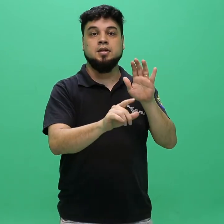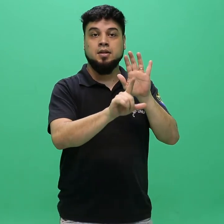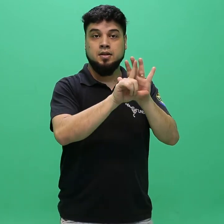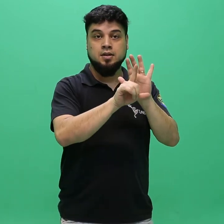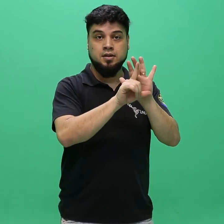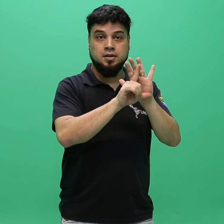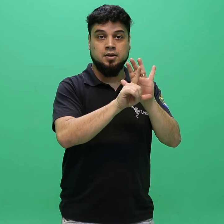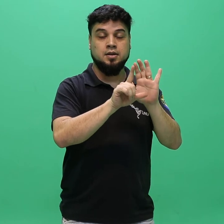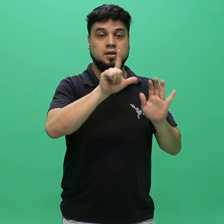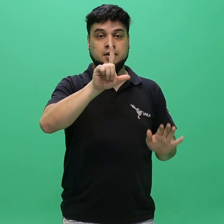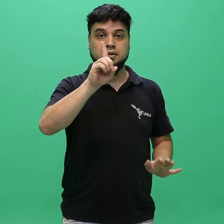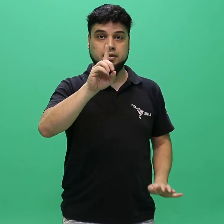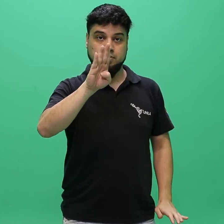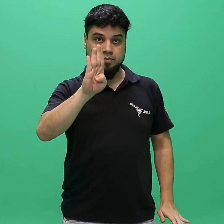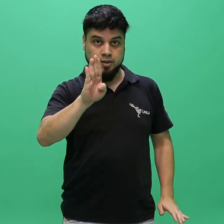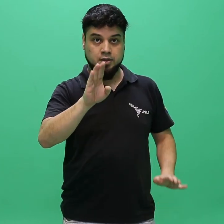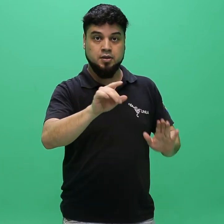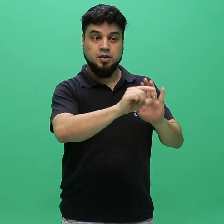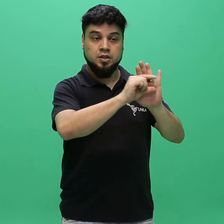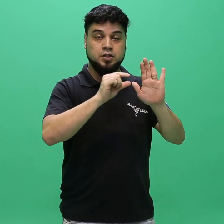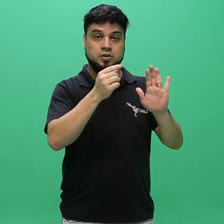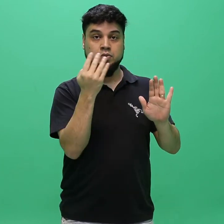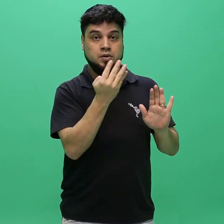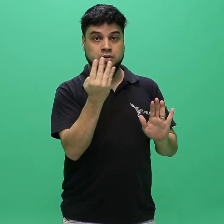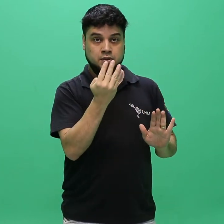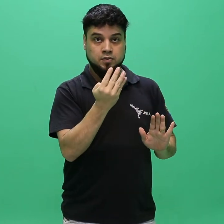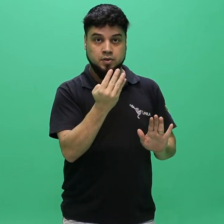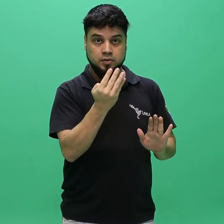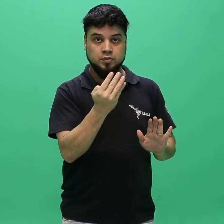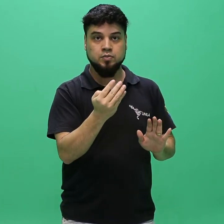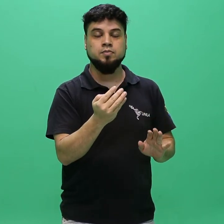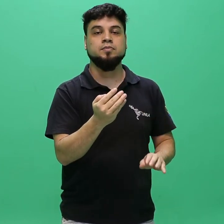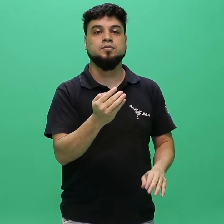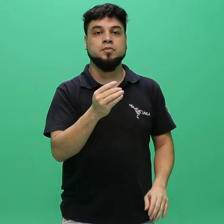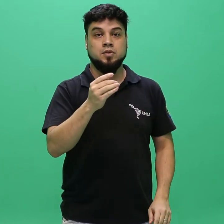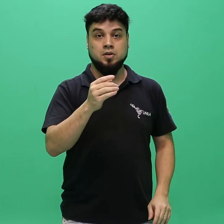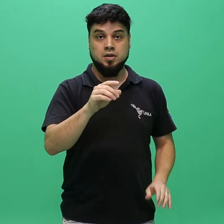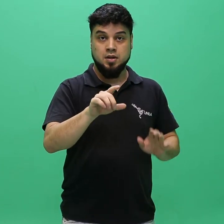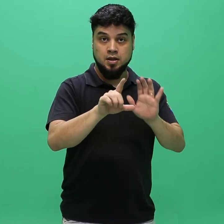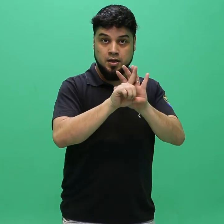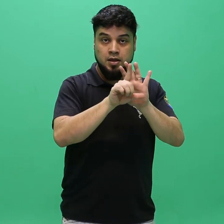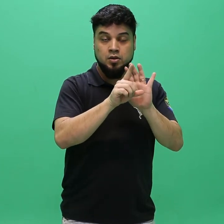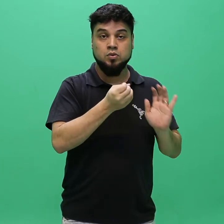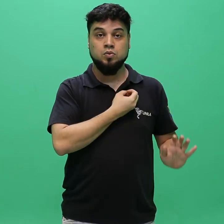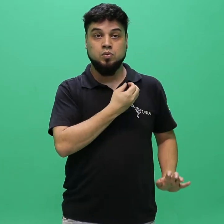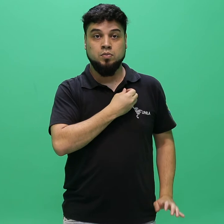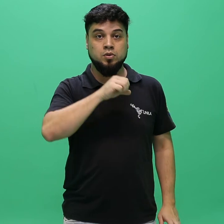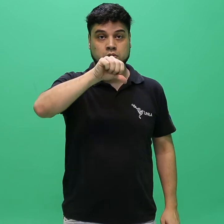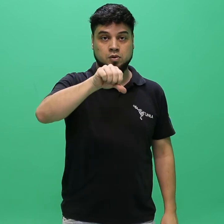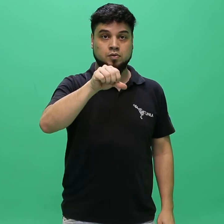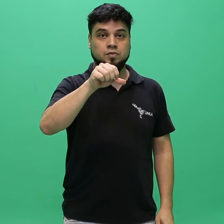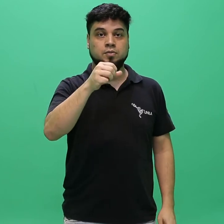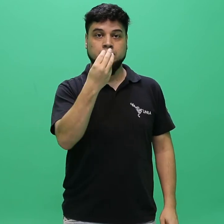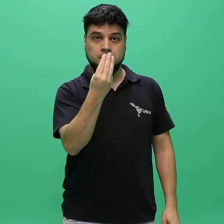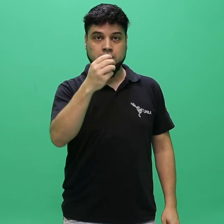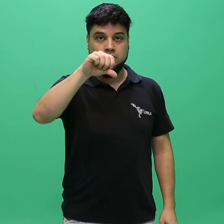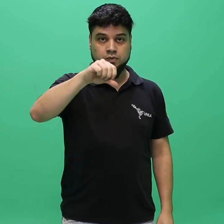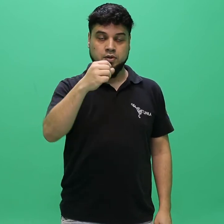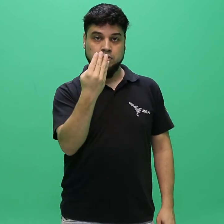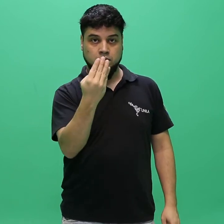dará considerando o disposto no inciso do artigo 44, inciso 2º da